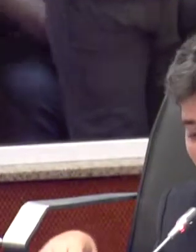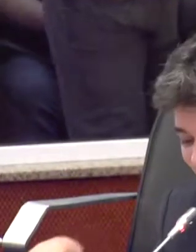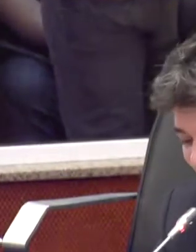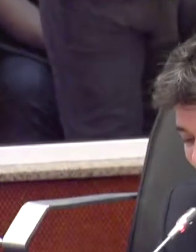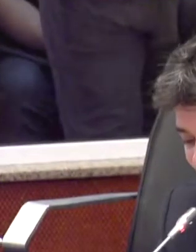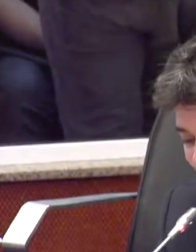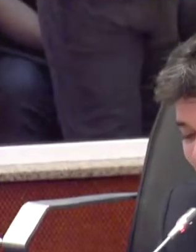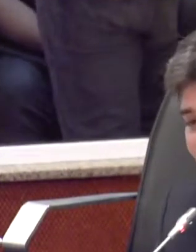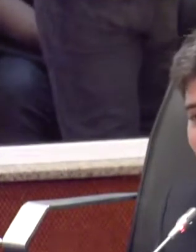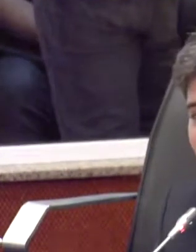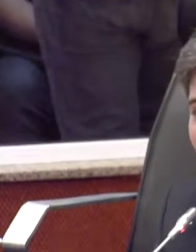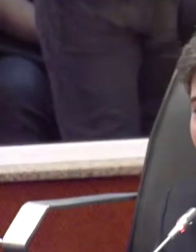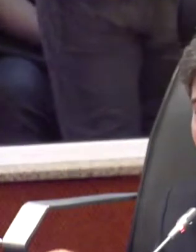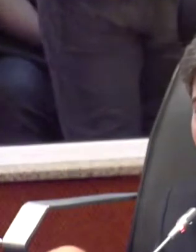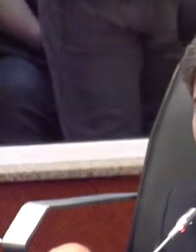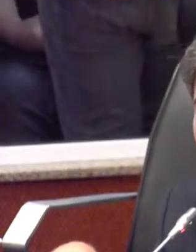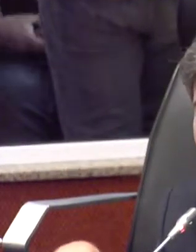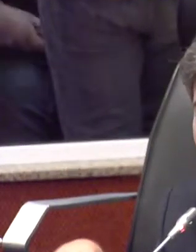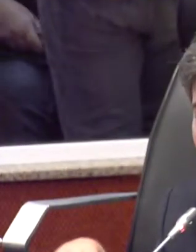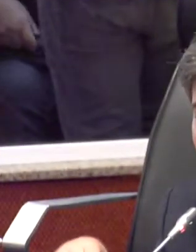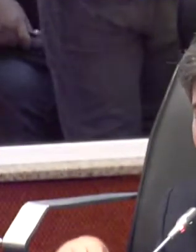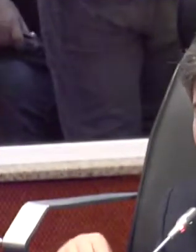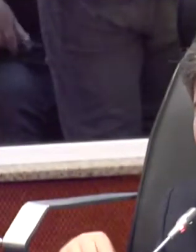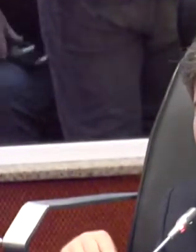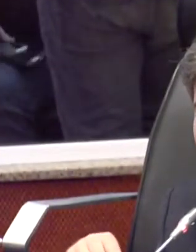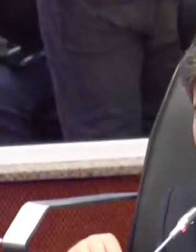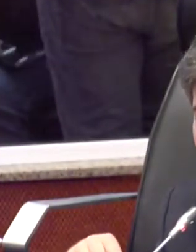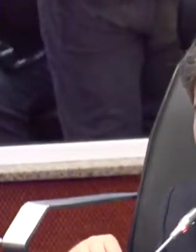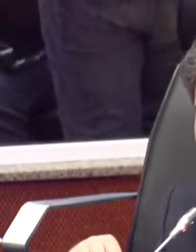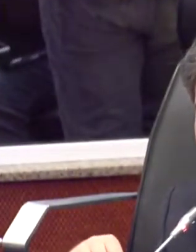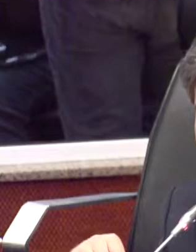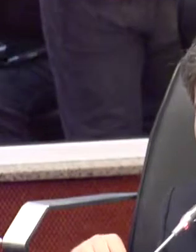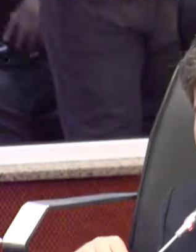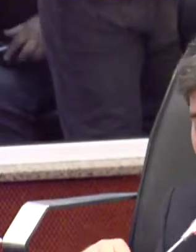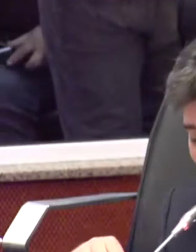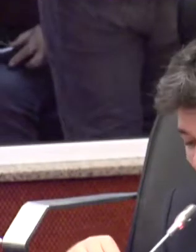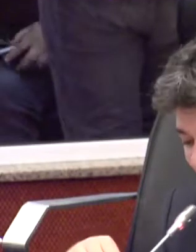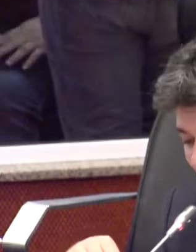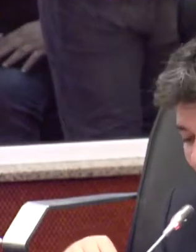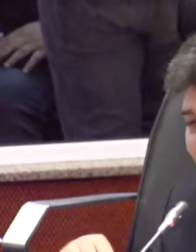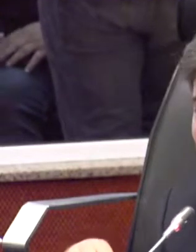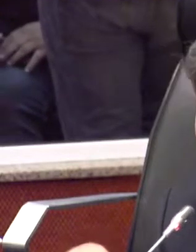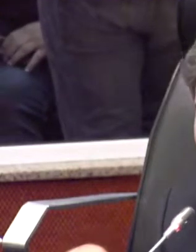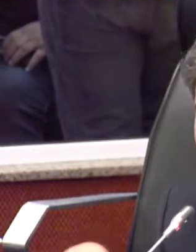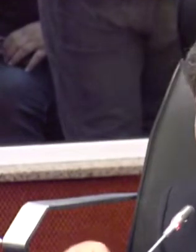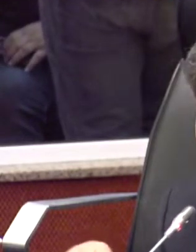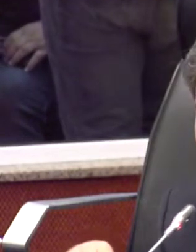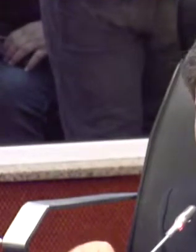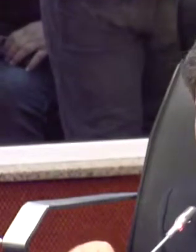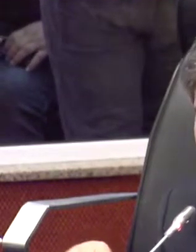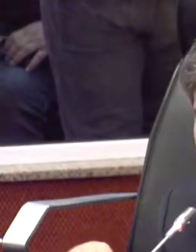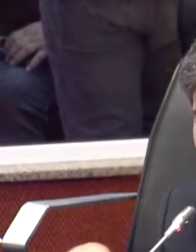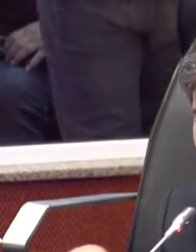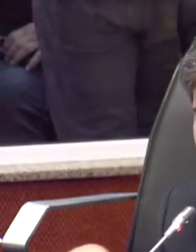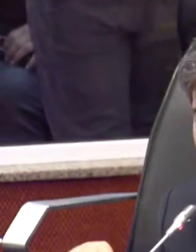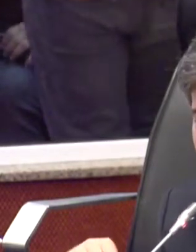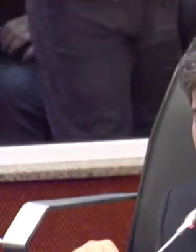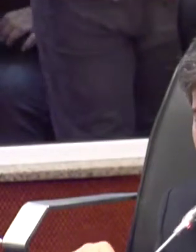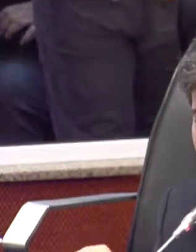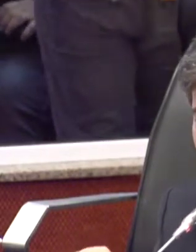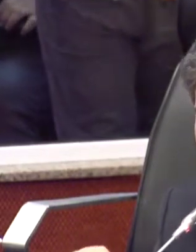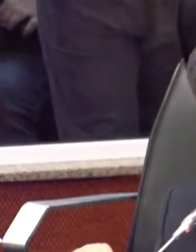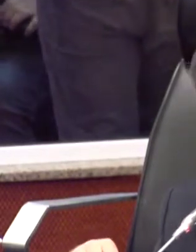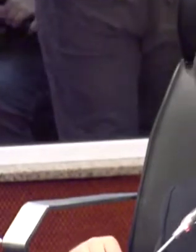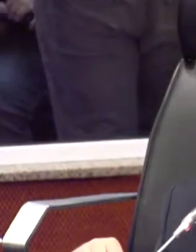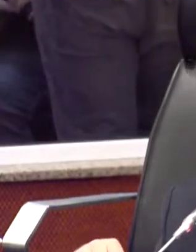plenário. Mas vamos ganhar também uma representação importante no Congresso Nacional, que vai ser a deputada Elisiane Gama. Tenho